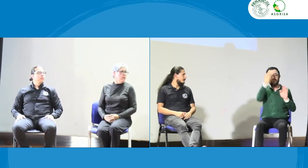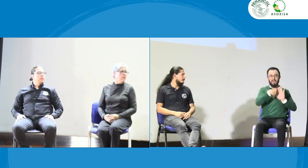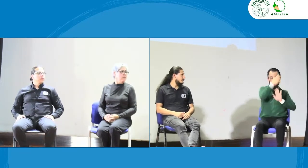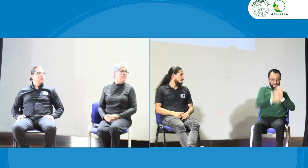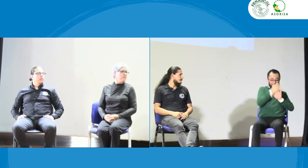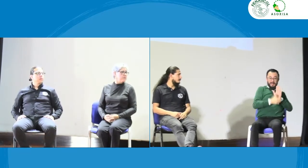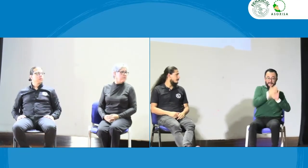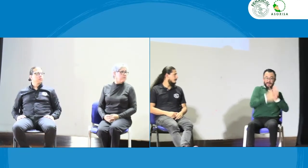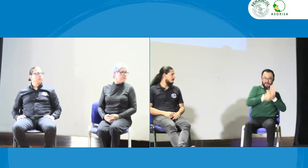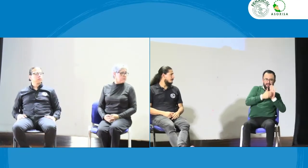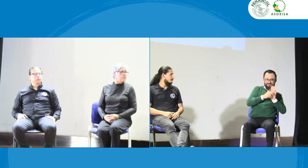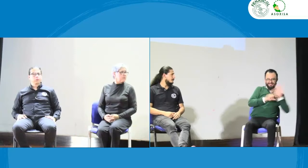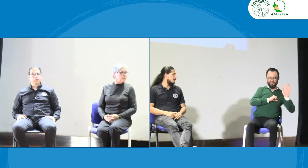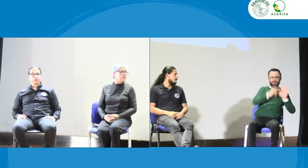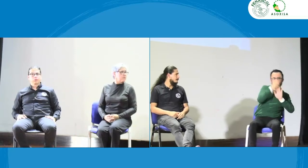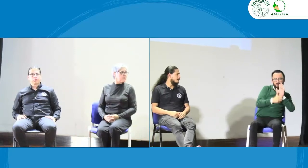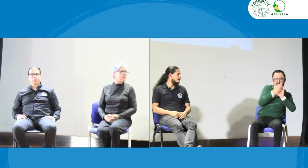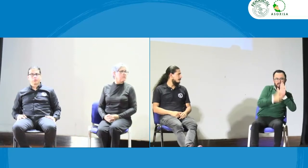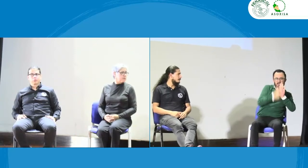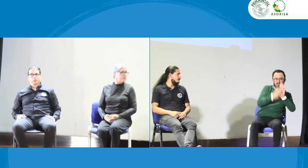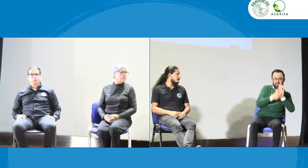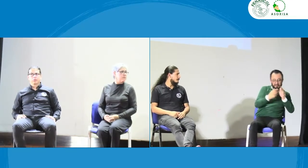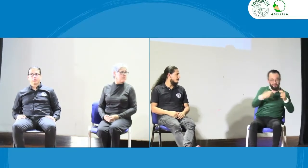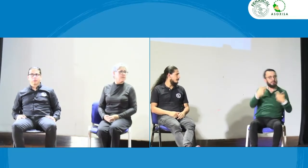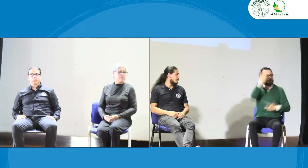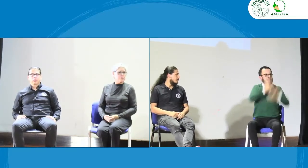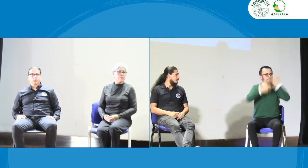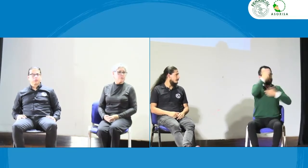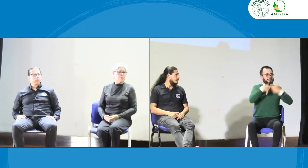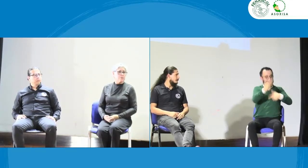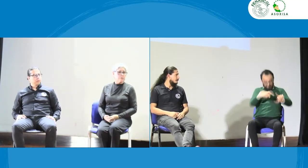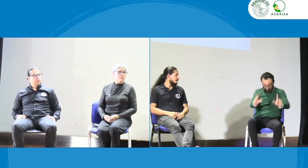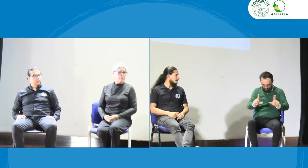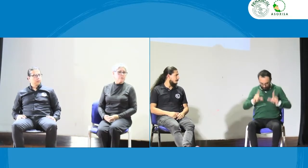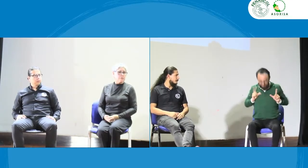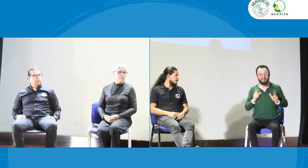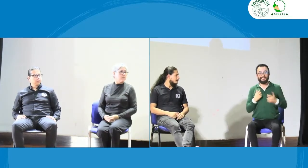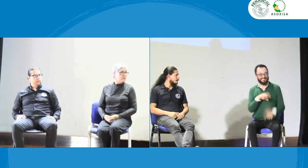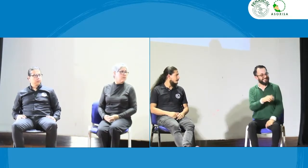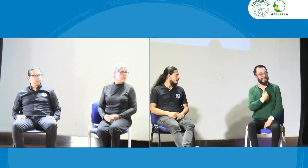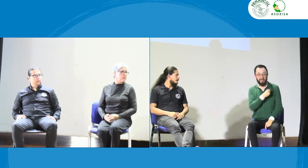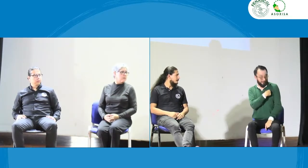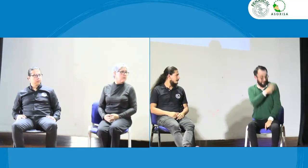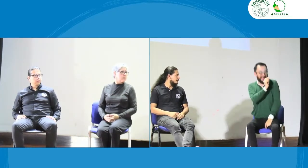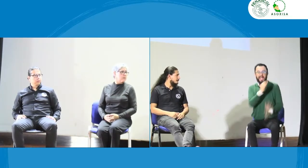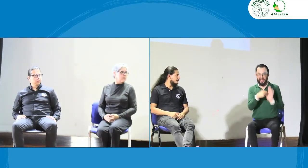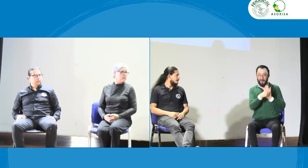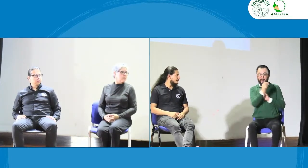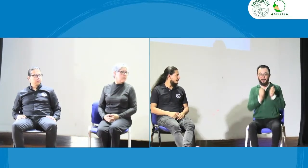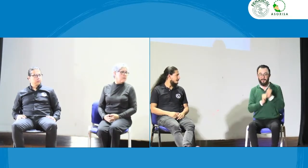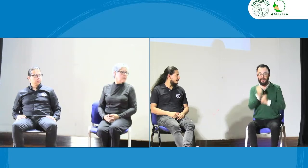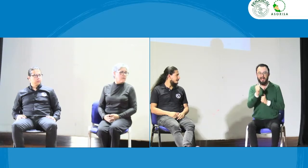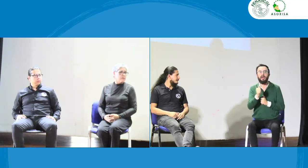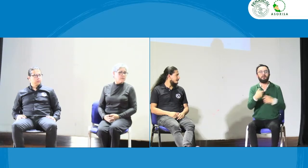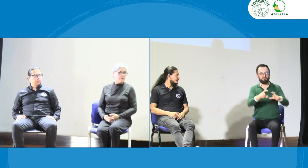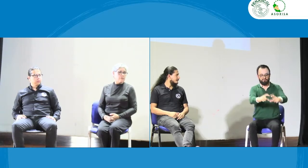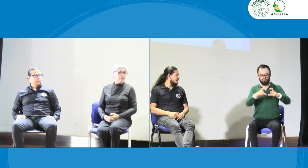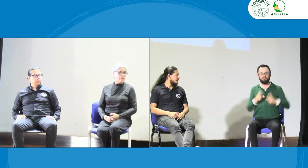manera los contenidos de la NILSE pues también puedan dar cuenta de eso y que la persona que efectivamente sea